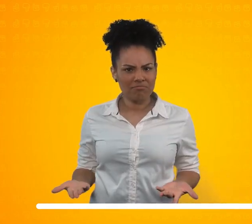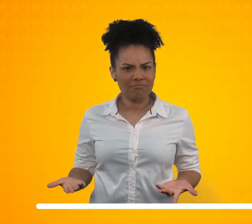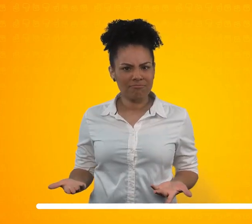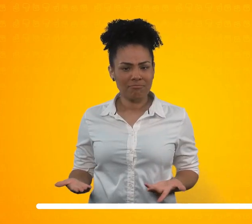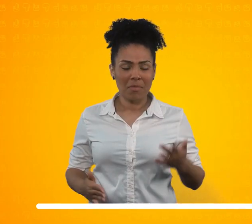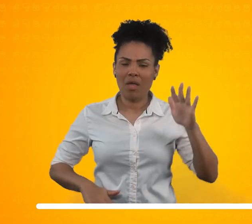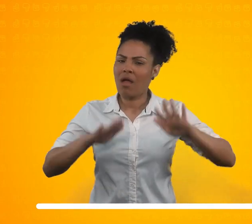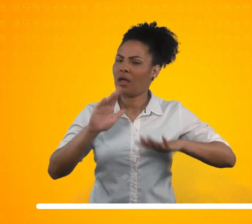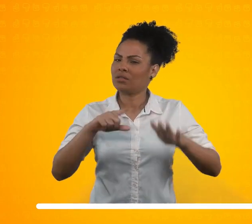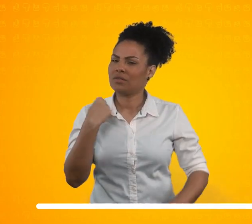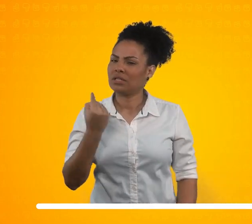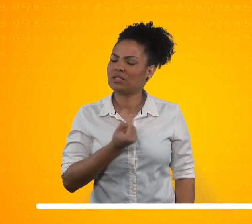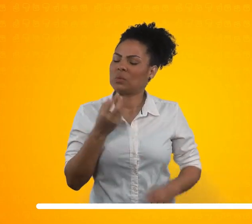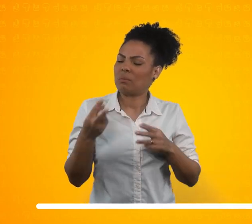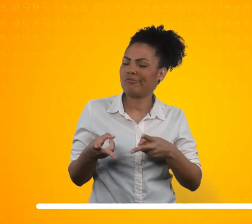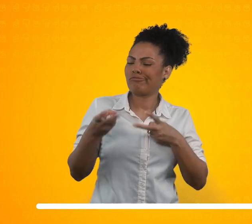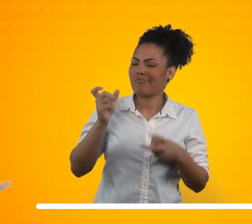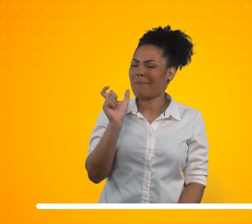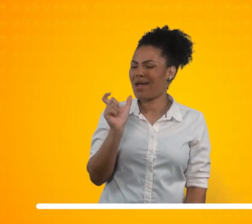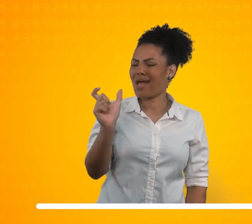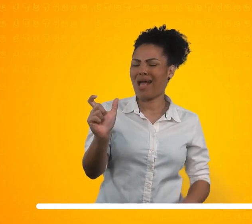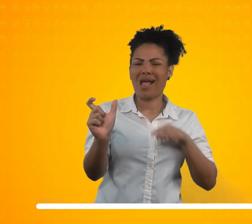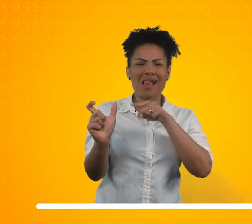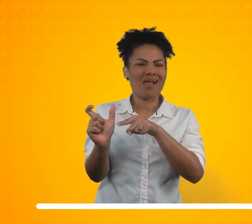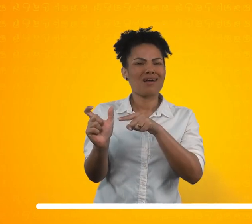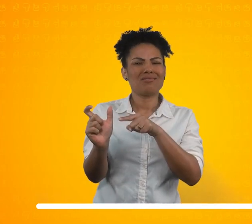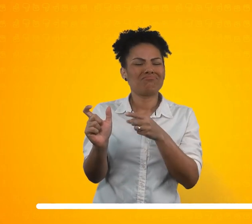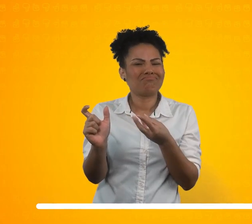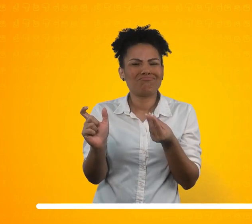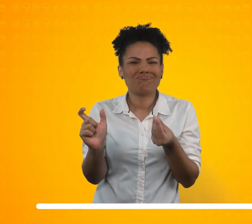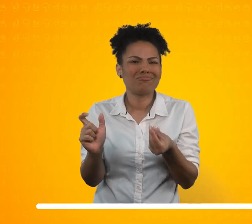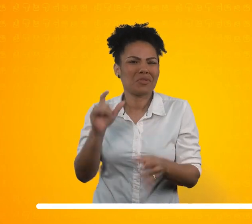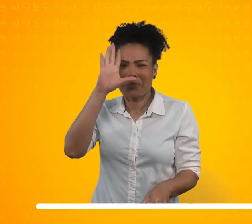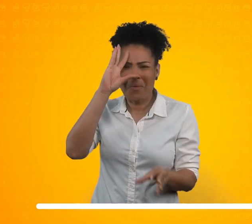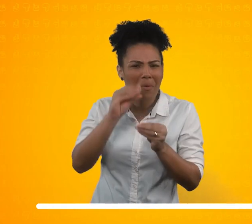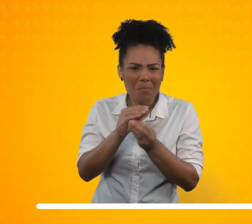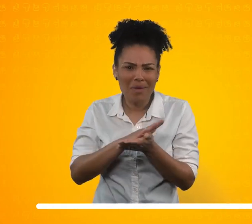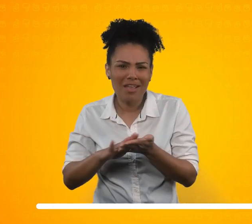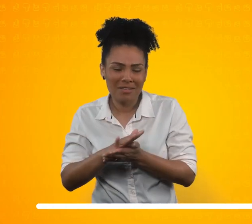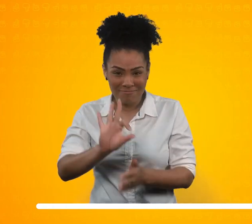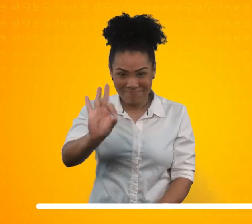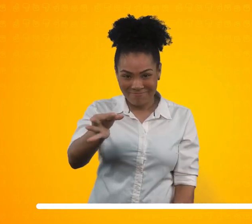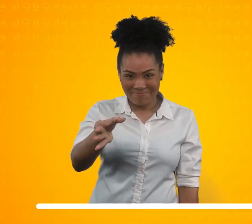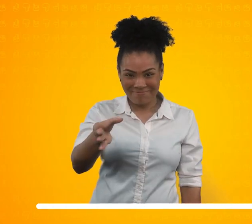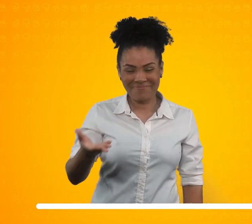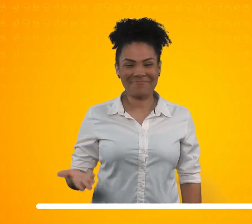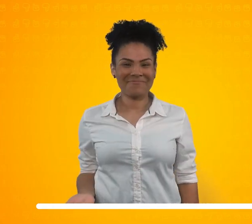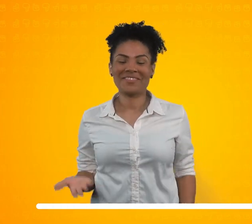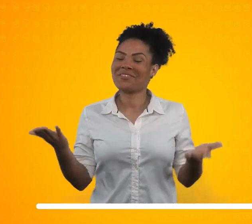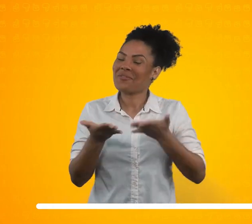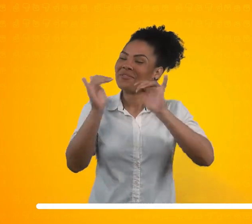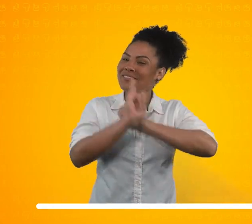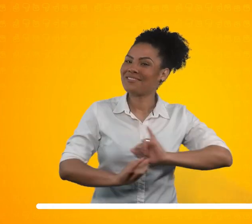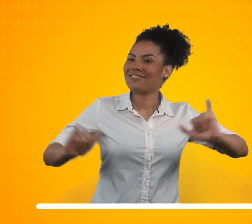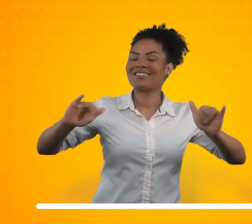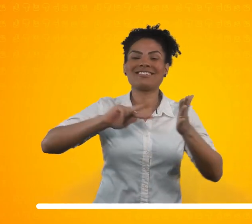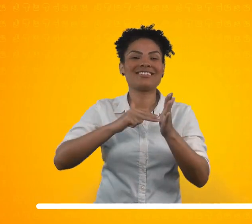conseguimos entender, correto? Então eu vou te contar o que significa. Tiospe significa tradutor,